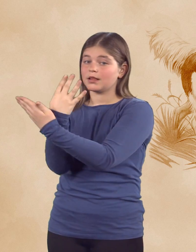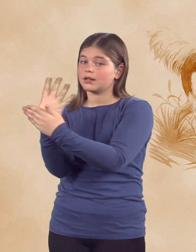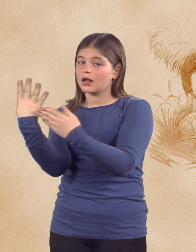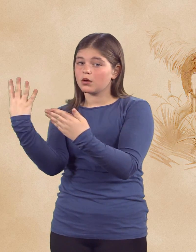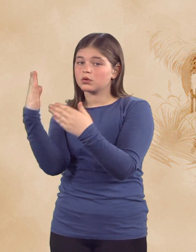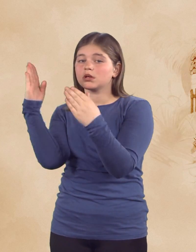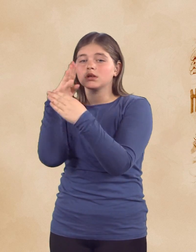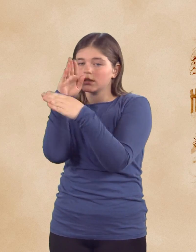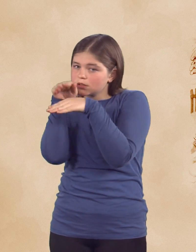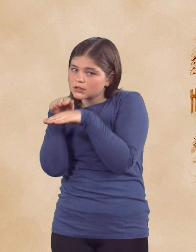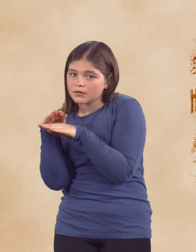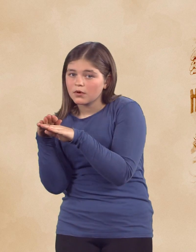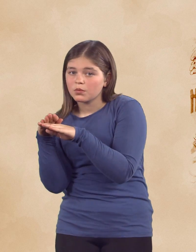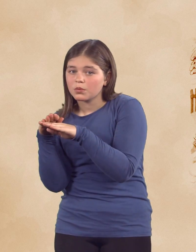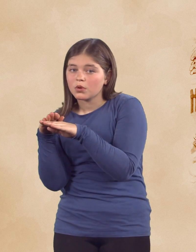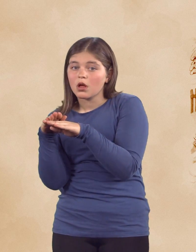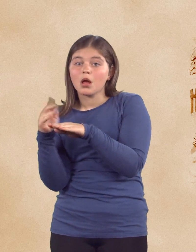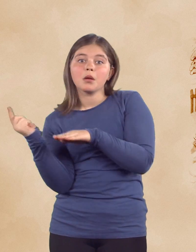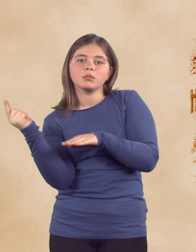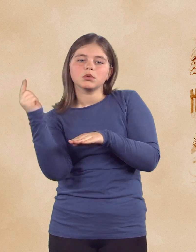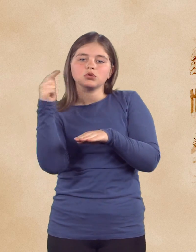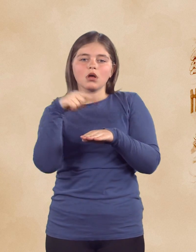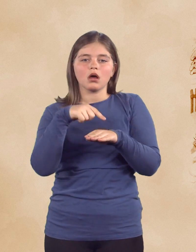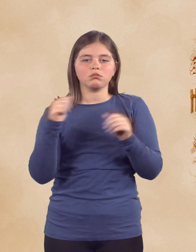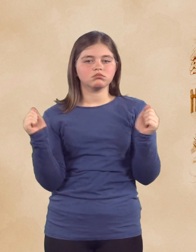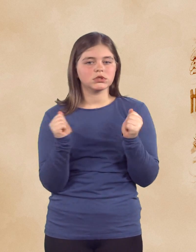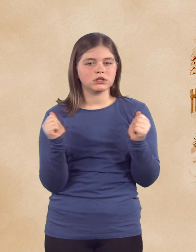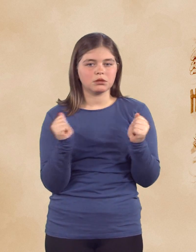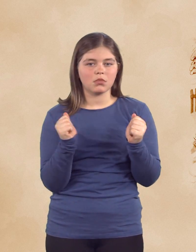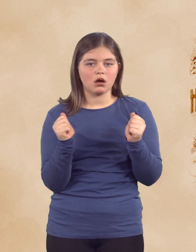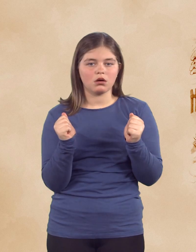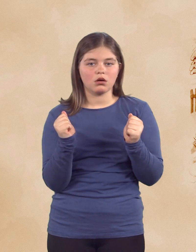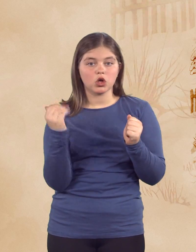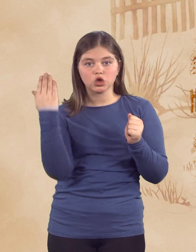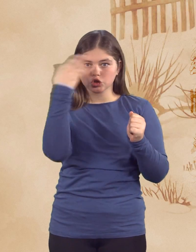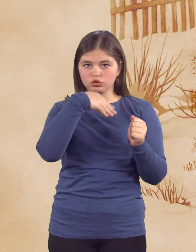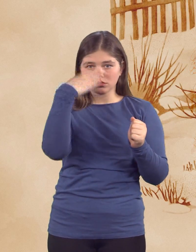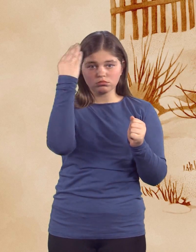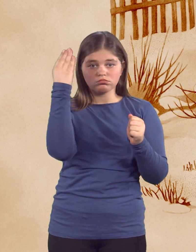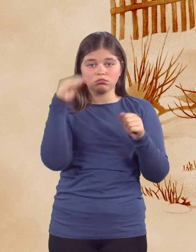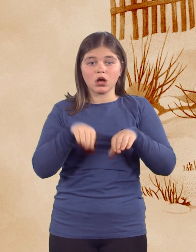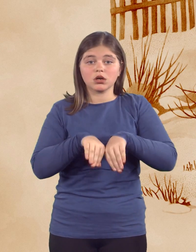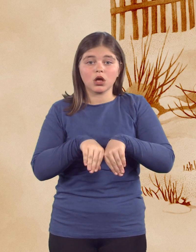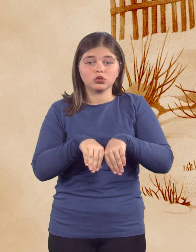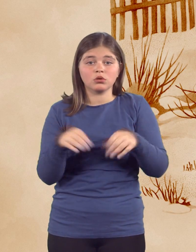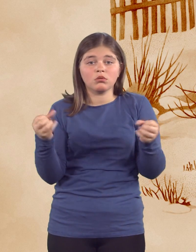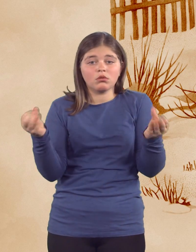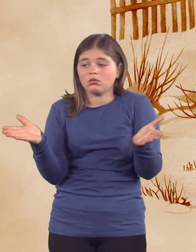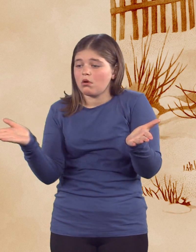Nekaj časa se je skrival po okoliških travnikih, dokler ne prišla zima. Raček ni imel kam iti.